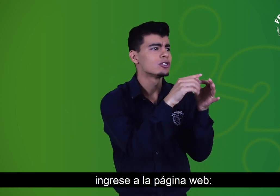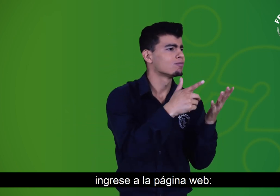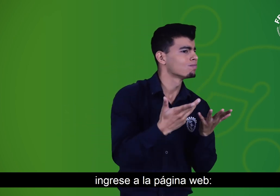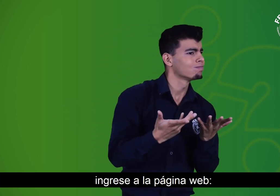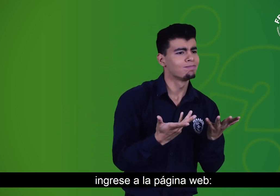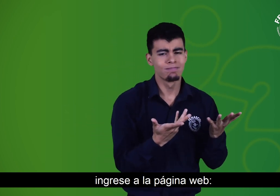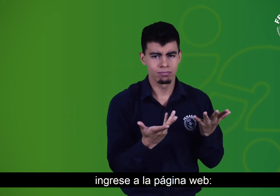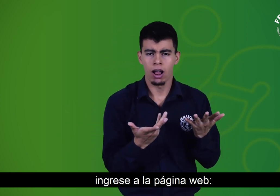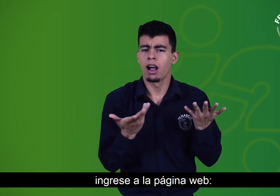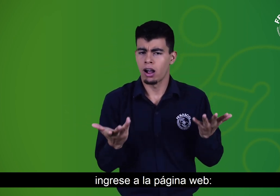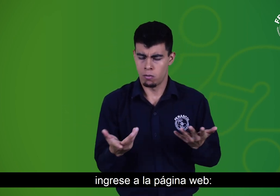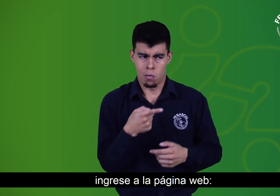a la página web.